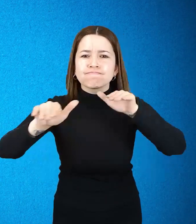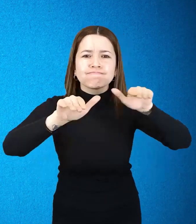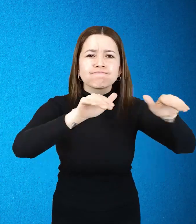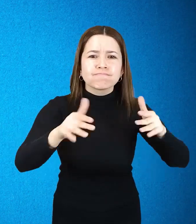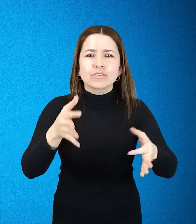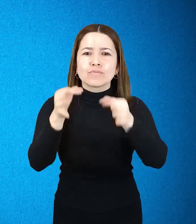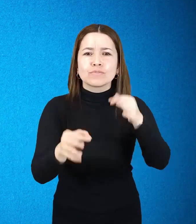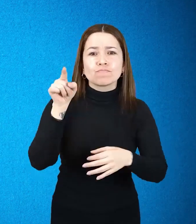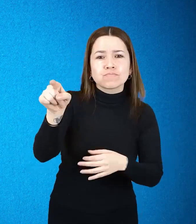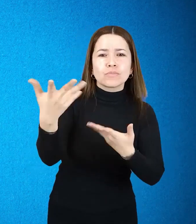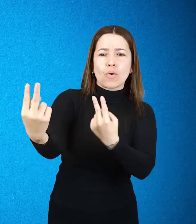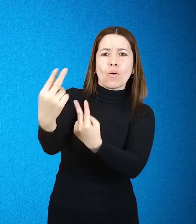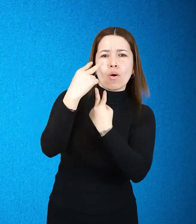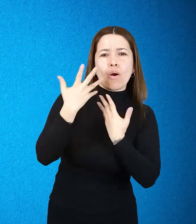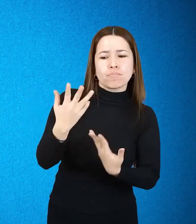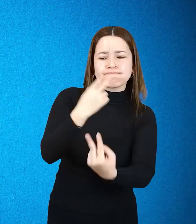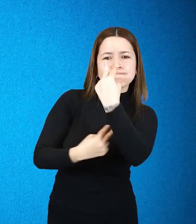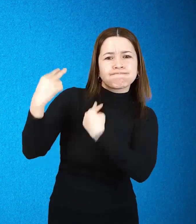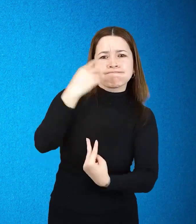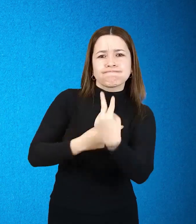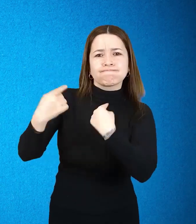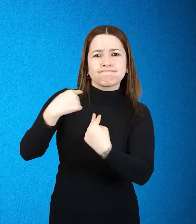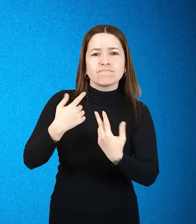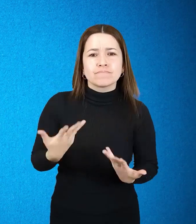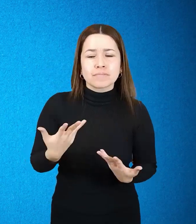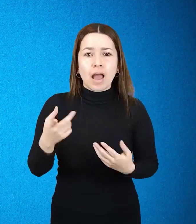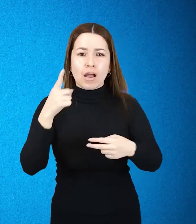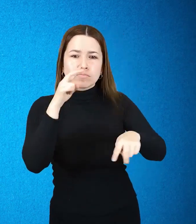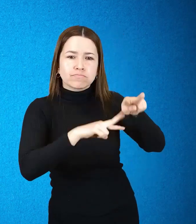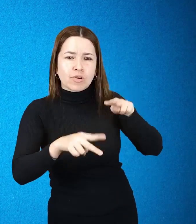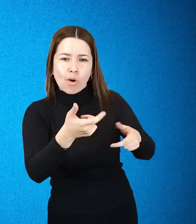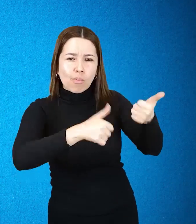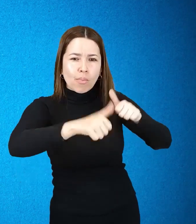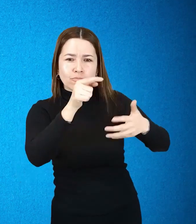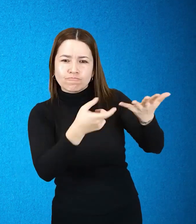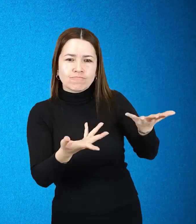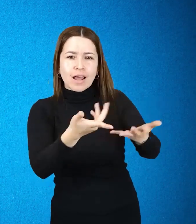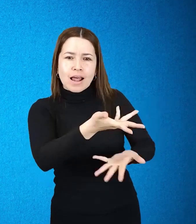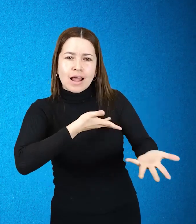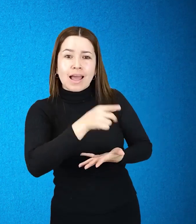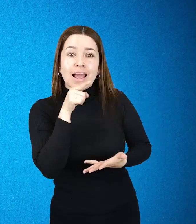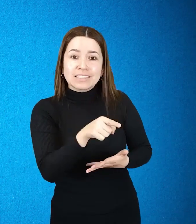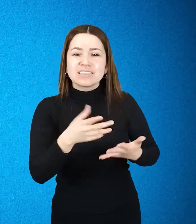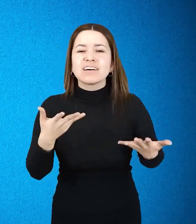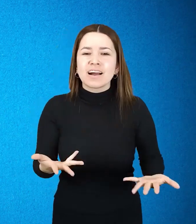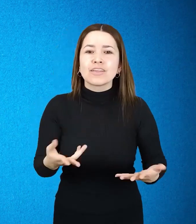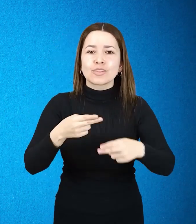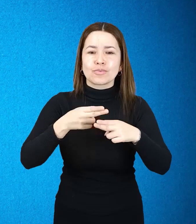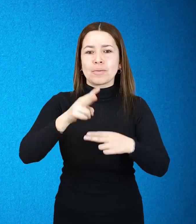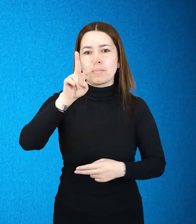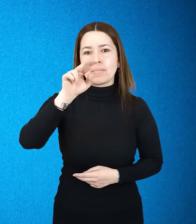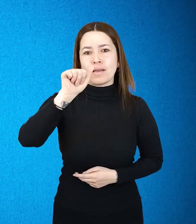puede hacer de la siguiente manera. La persona con discapacidad o una persona cercana puede pedir a un juez una valoración